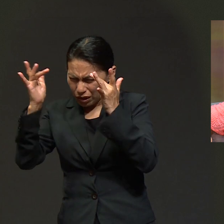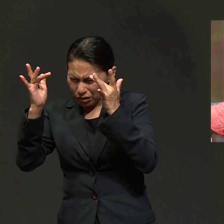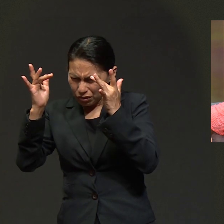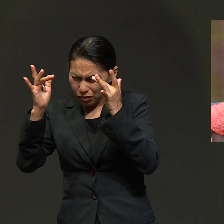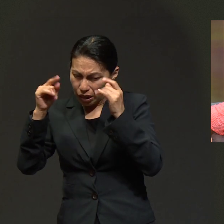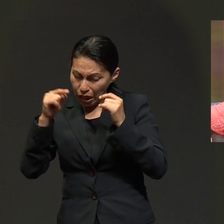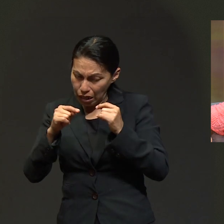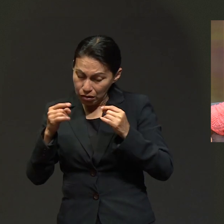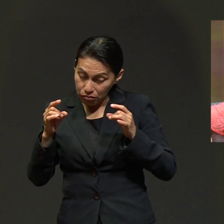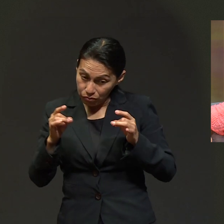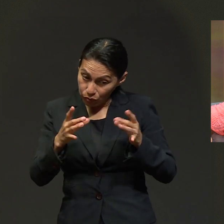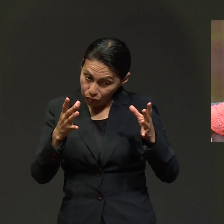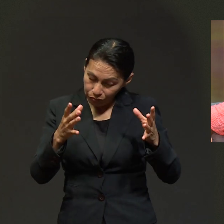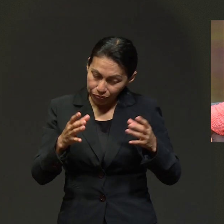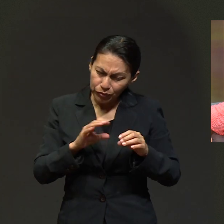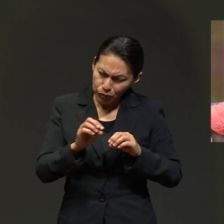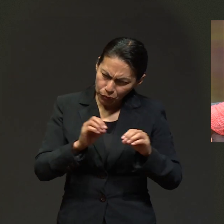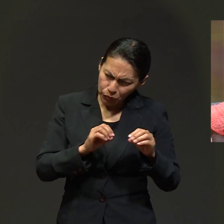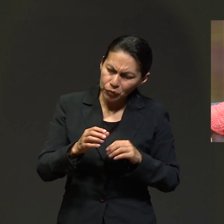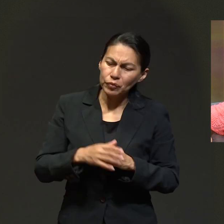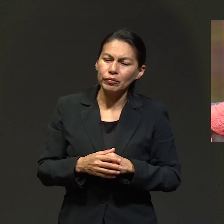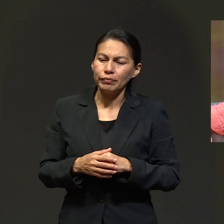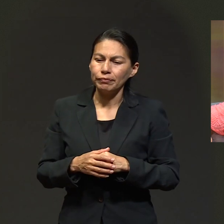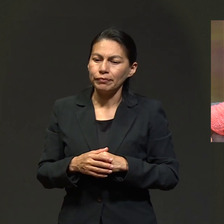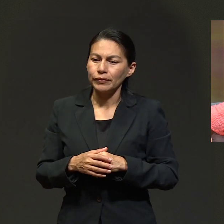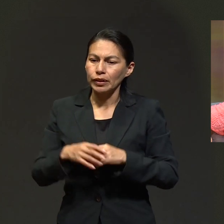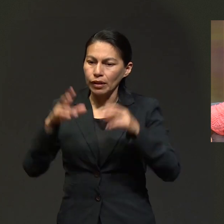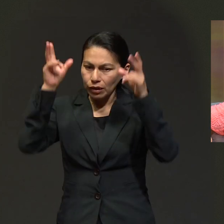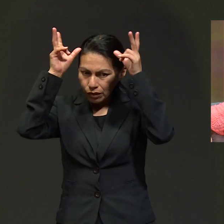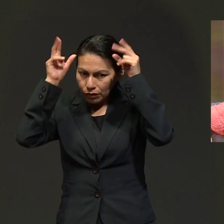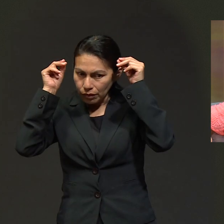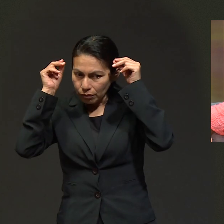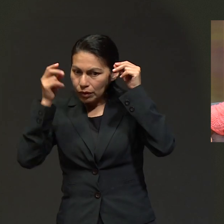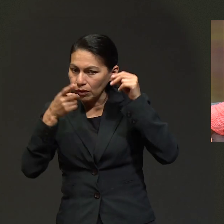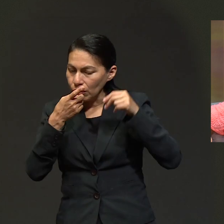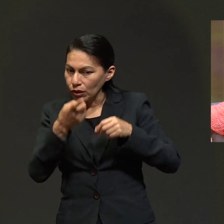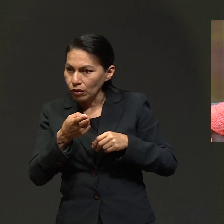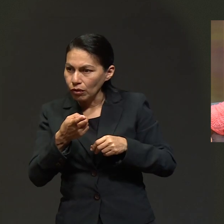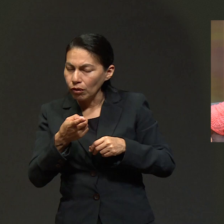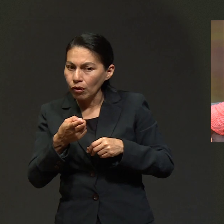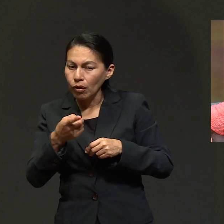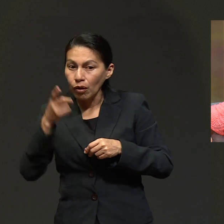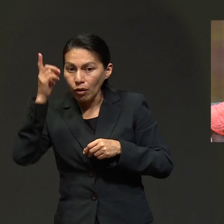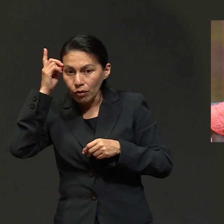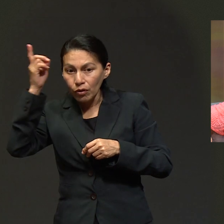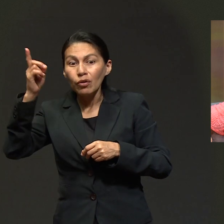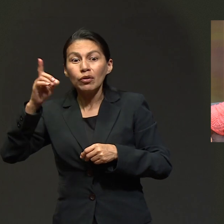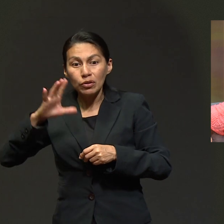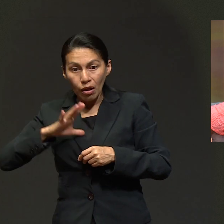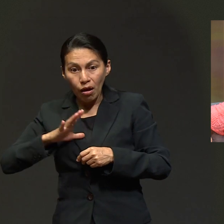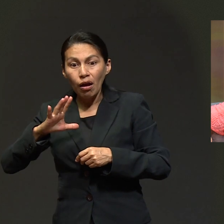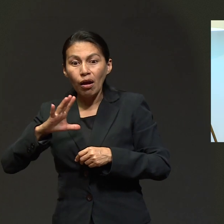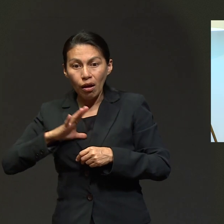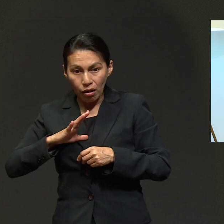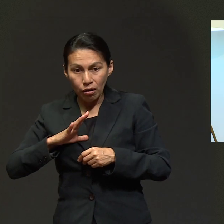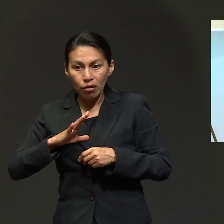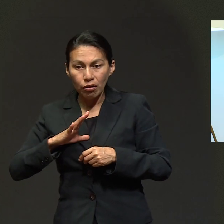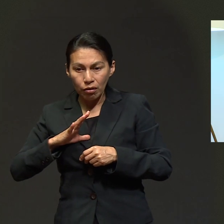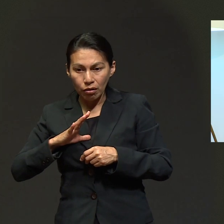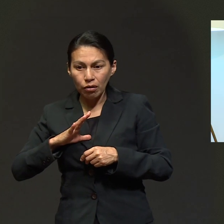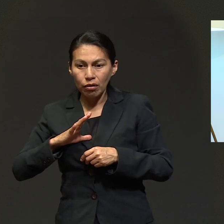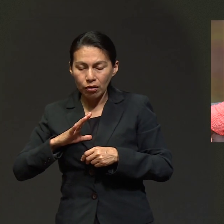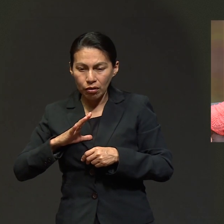estoy seguro que el Espíritu Santo obró ahí. Sin duda. Porque el enfermero dijo, Dios existe. Amén.